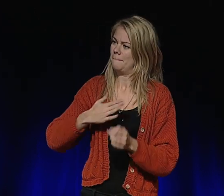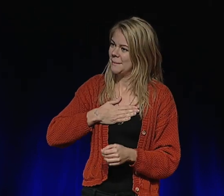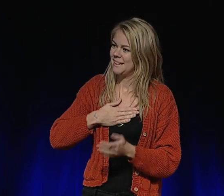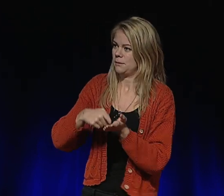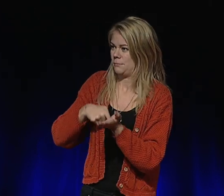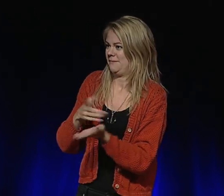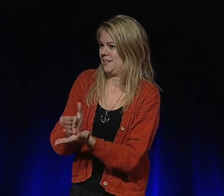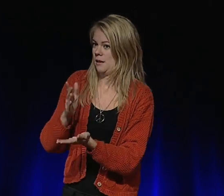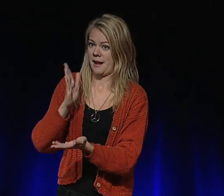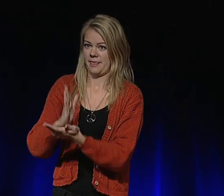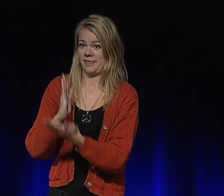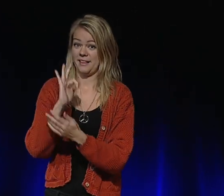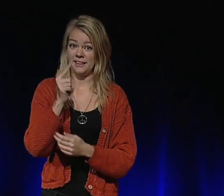mina specifika rättigheter.